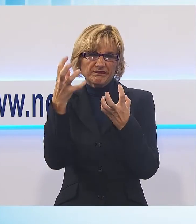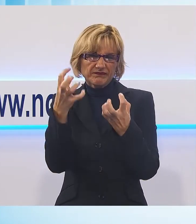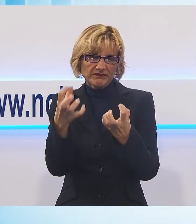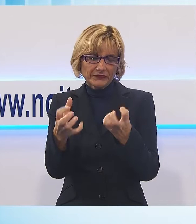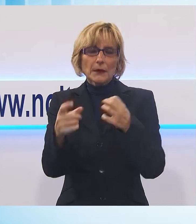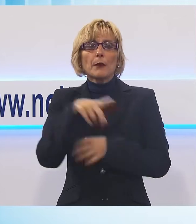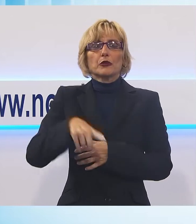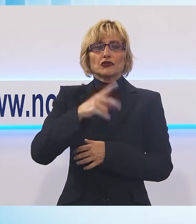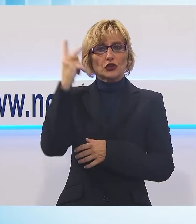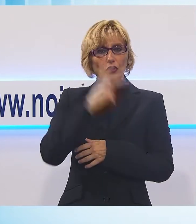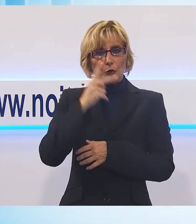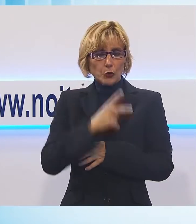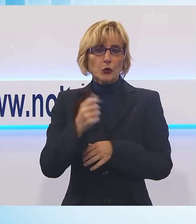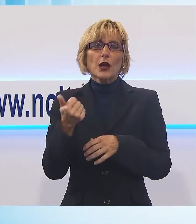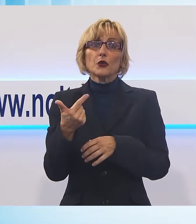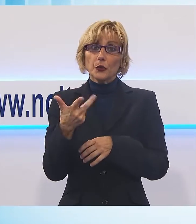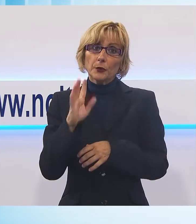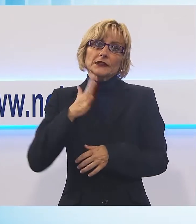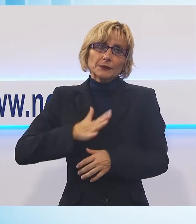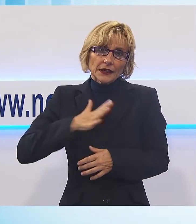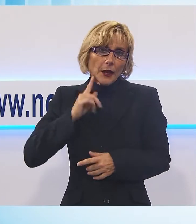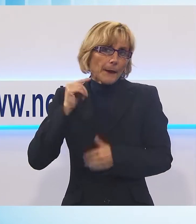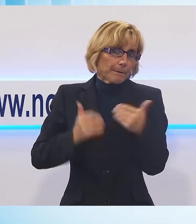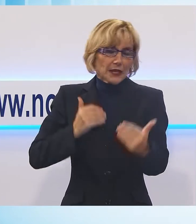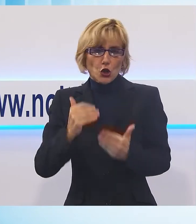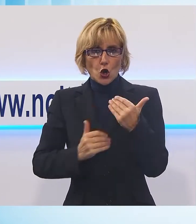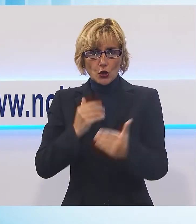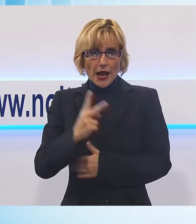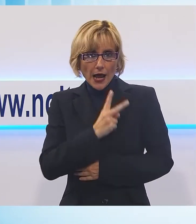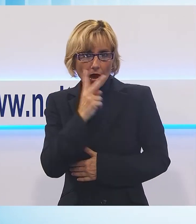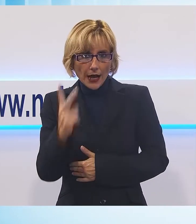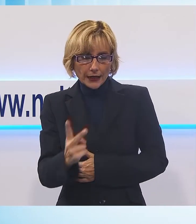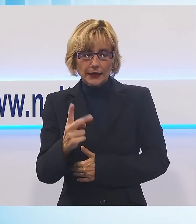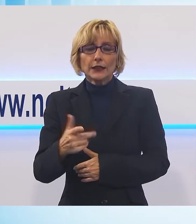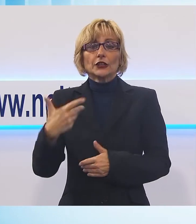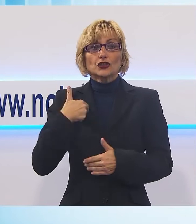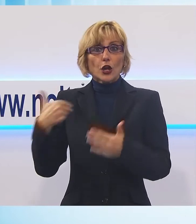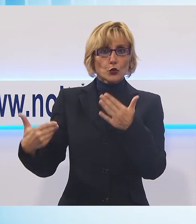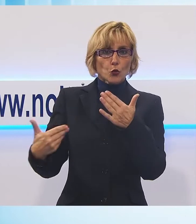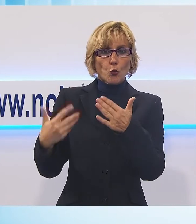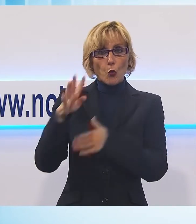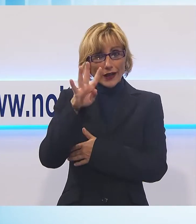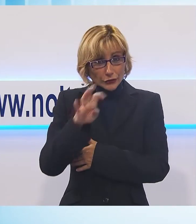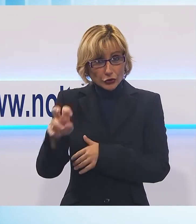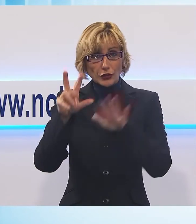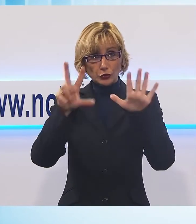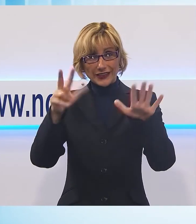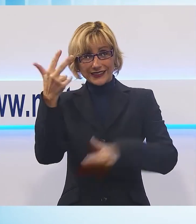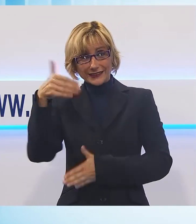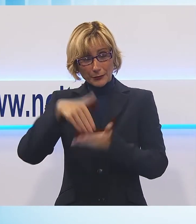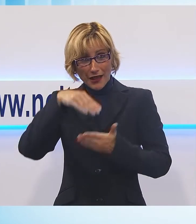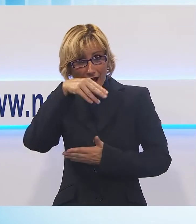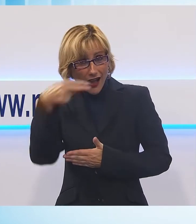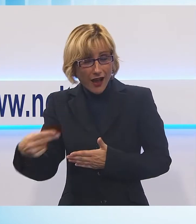Lucca i cui numeri sono destinati a migliorare ancora nei prossimi due anni Sono in arrivo 483.000 euro per